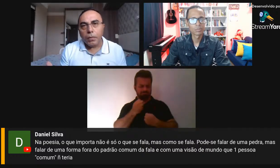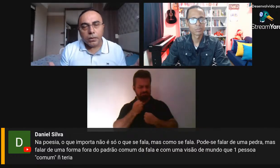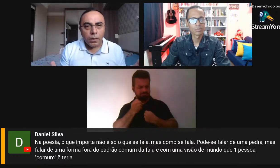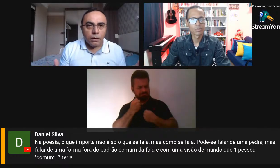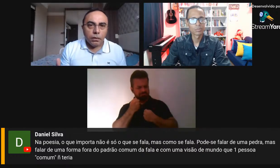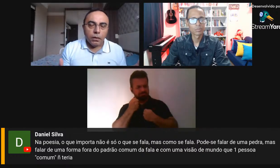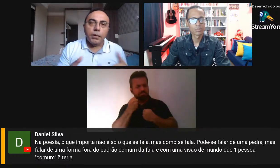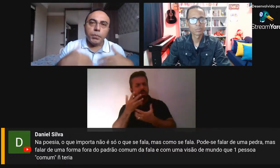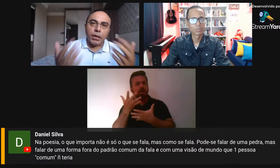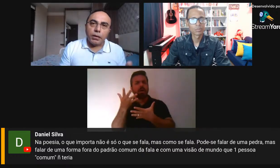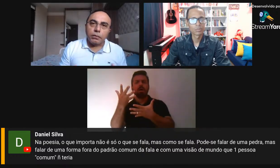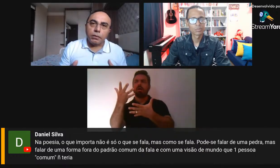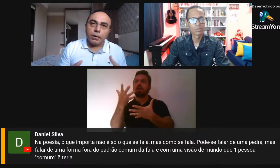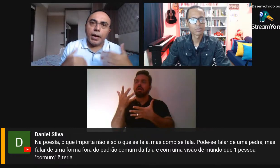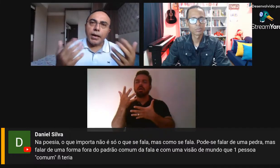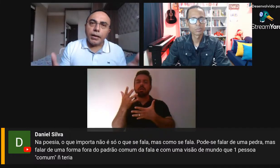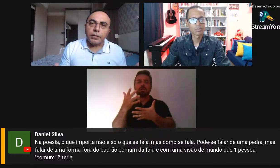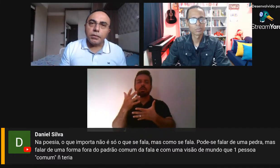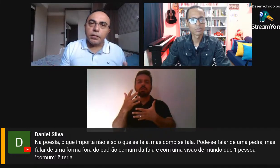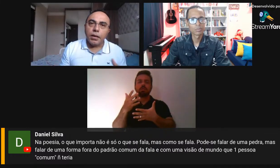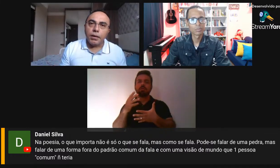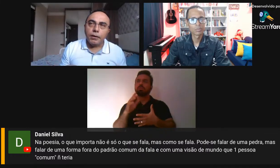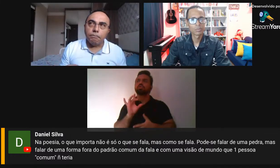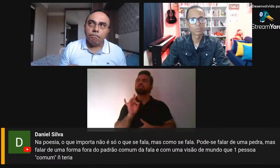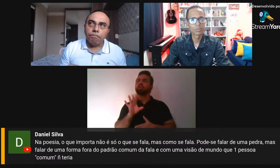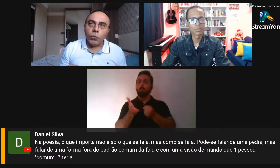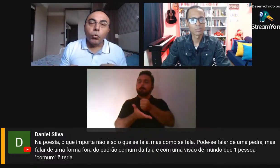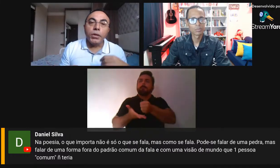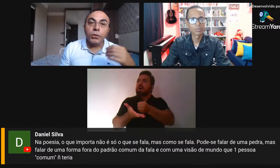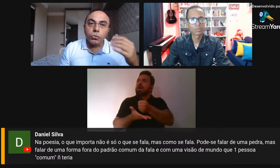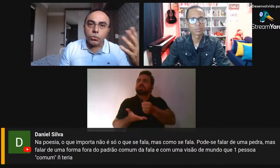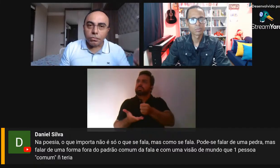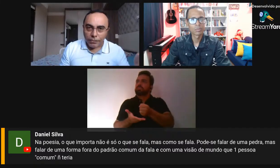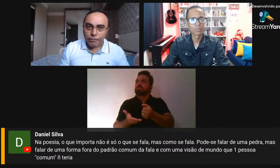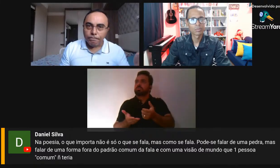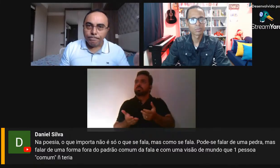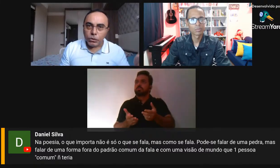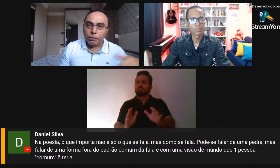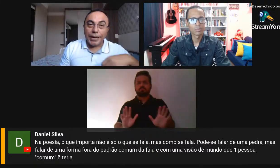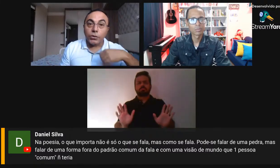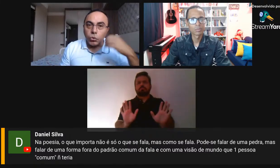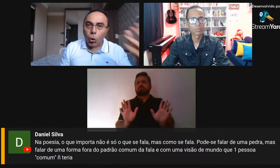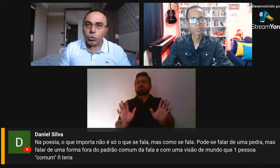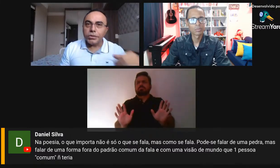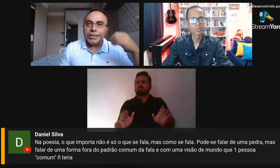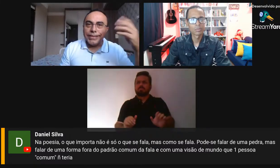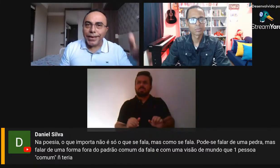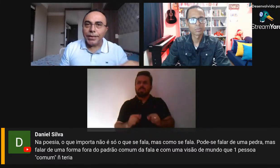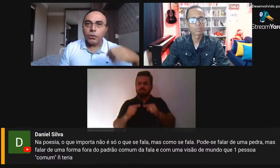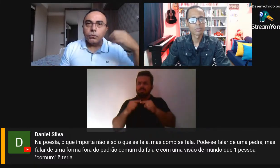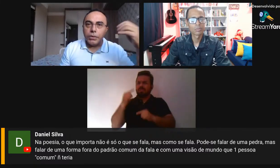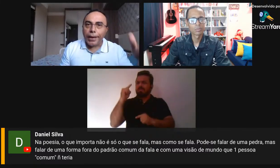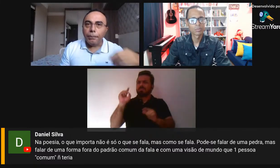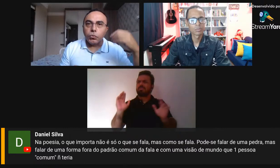isso de forma límpida, clara, sem ruídos, para que todos entendam o tempo